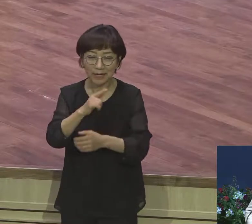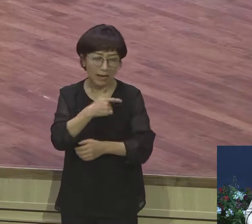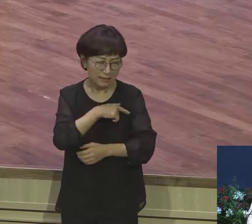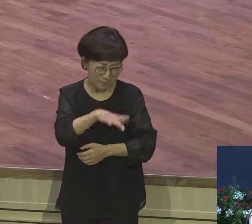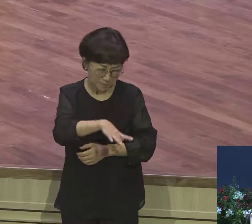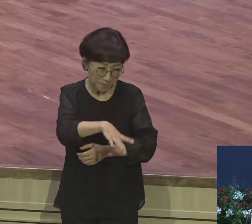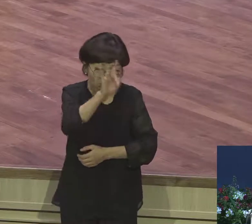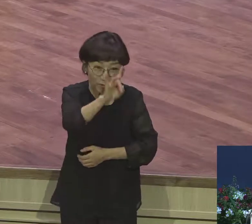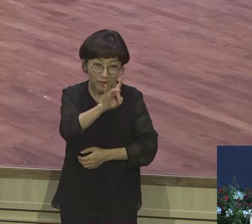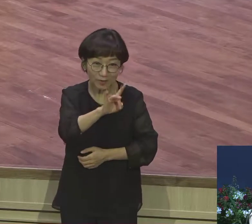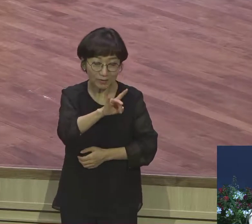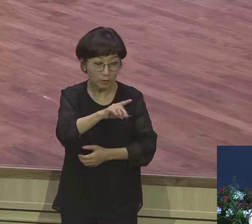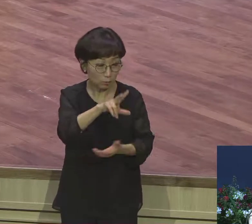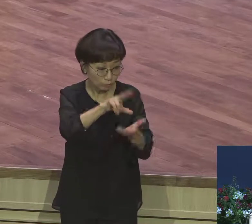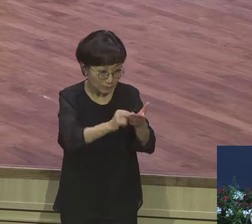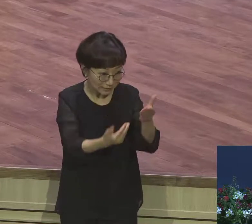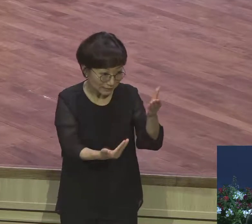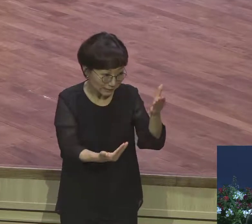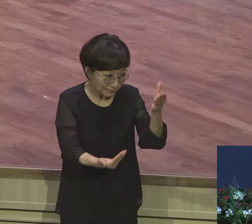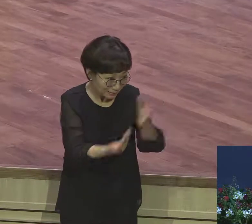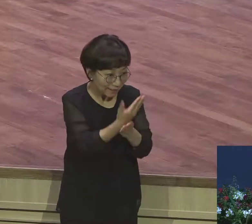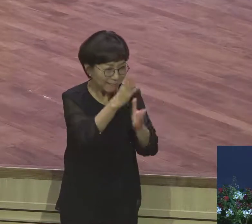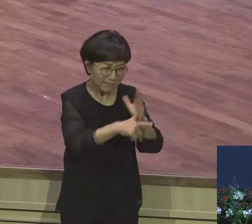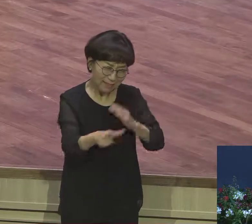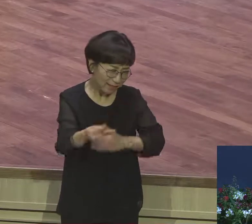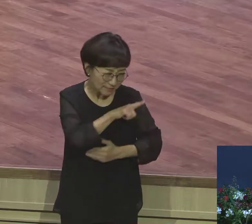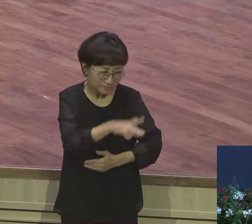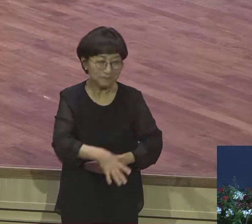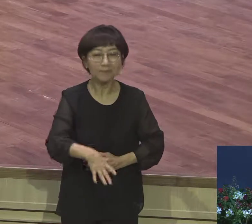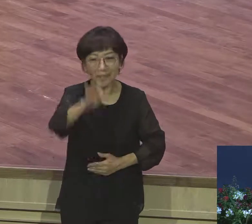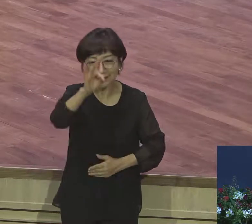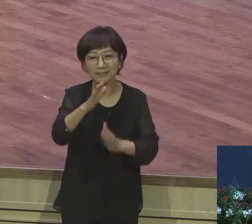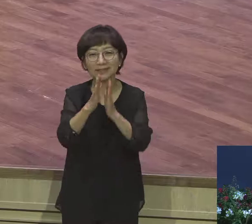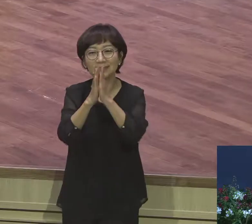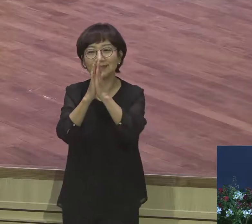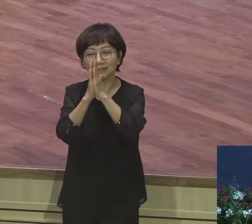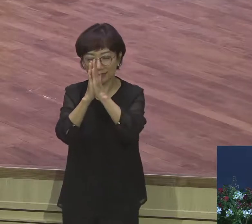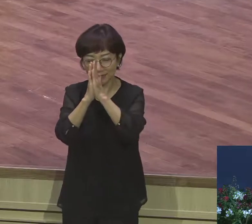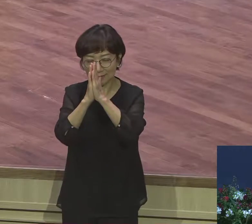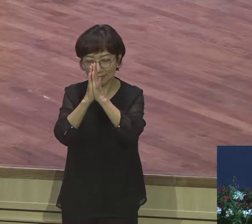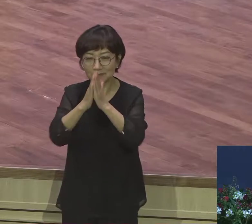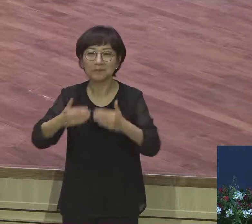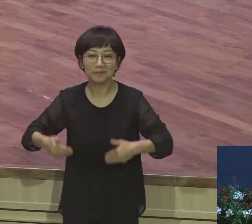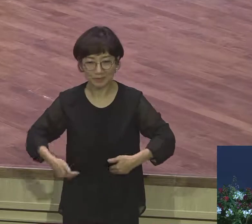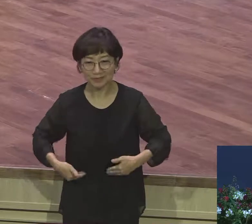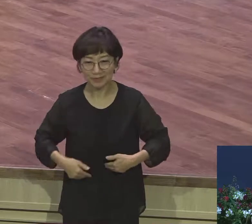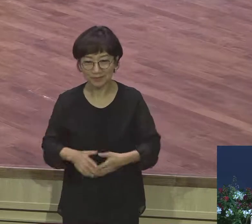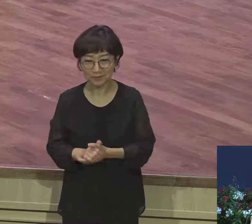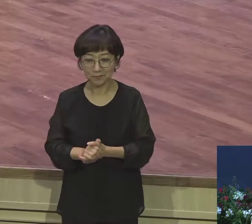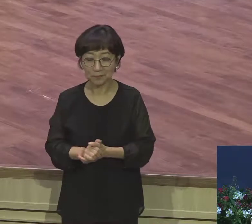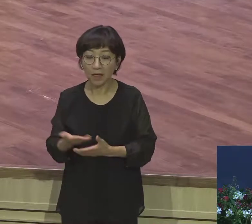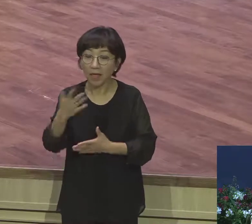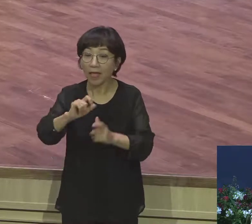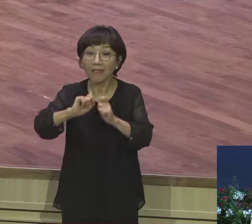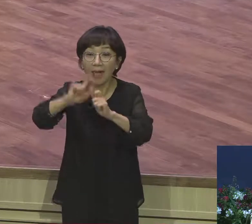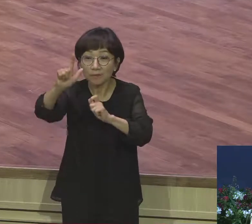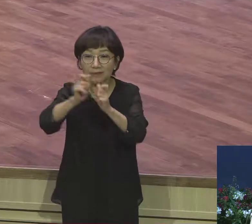마지막에 가서 기도하는 그리스도인들이 많다는 거예요 마지막